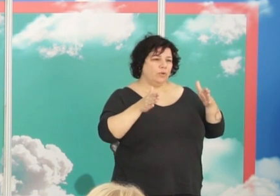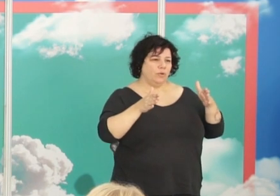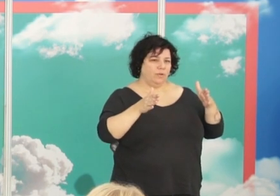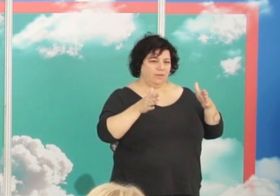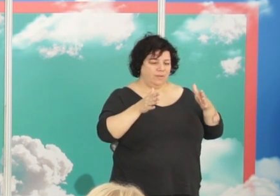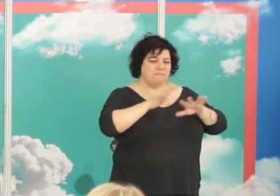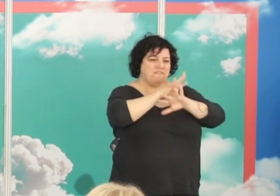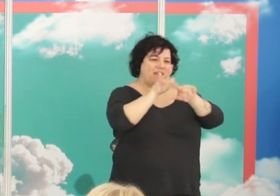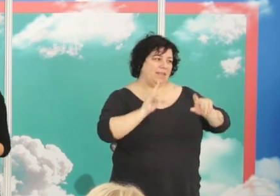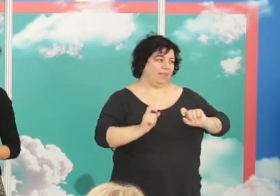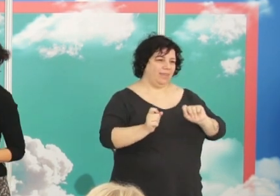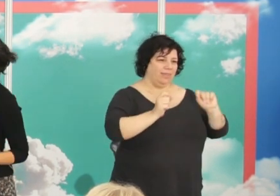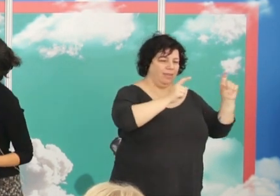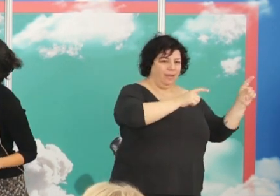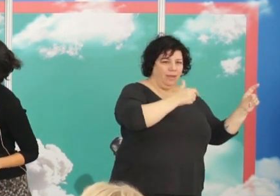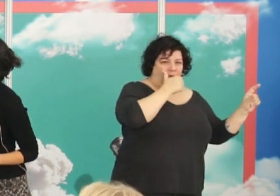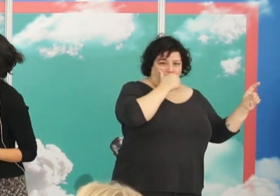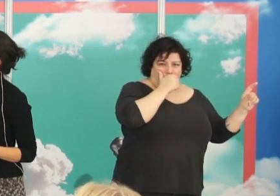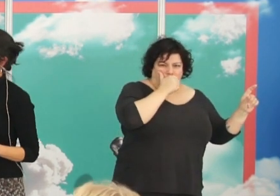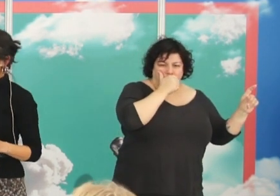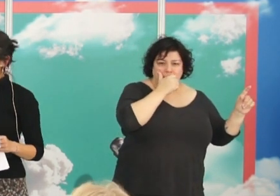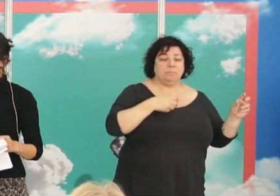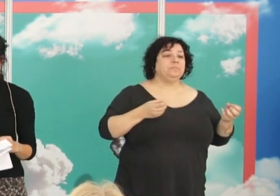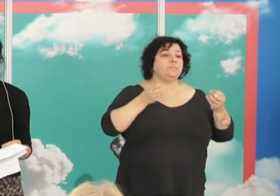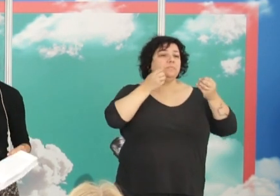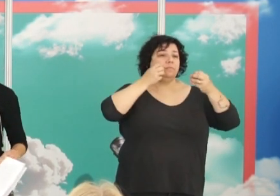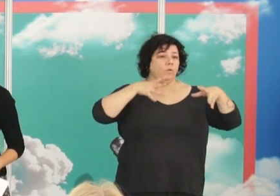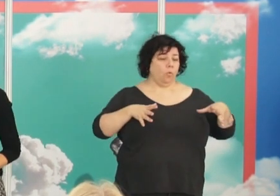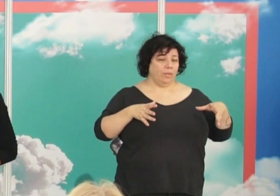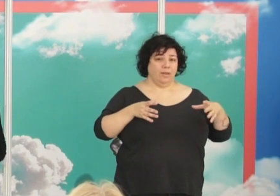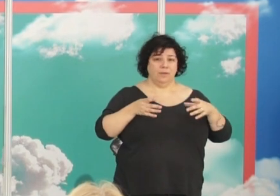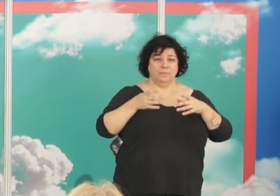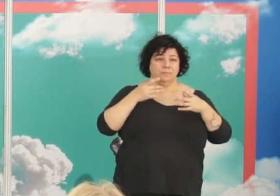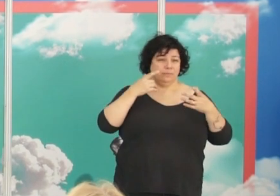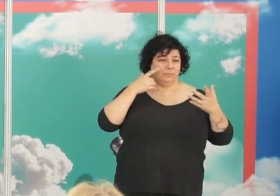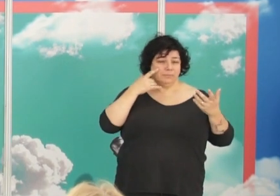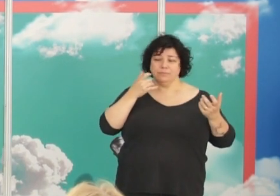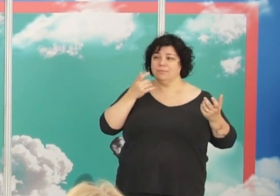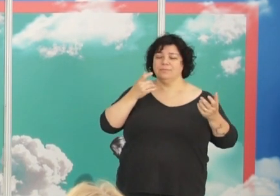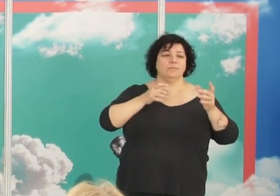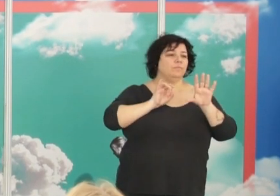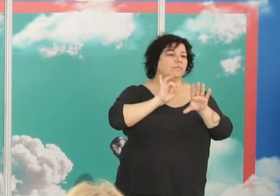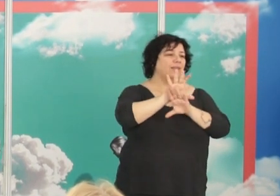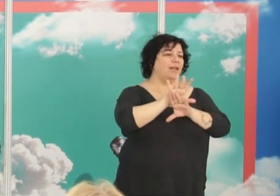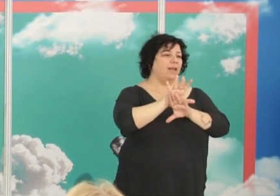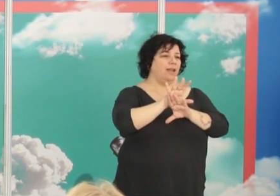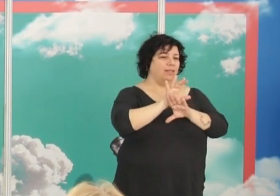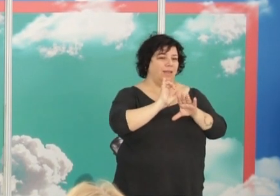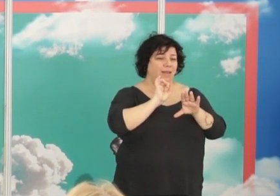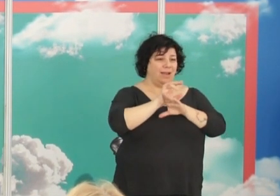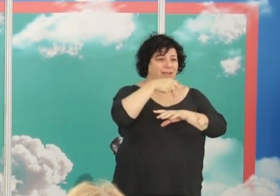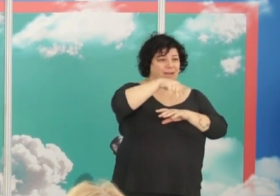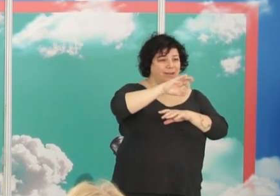feliz y eso lo cuenta y se traslada perfectamente en la carta que